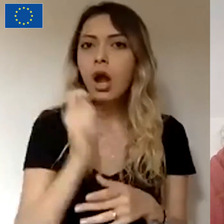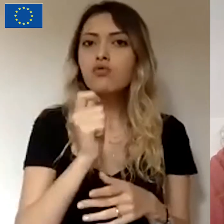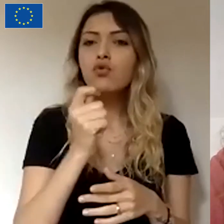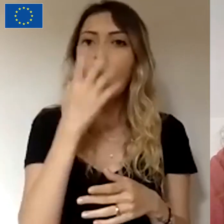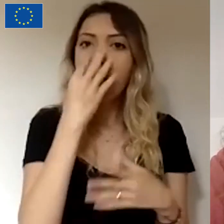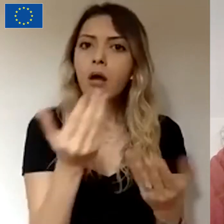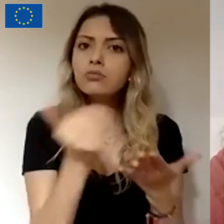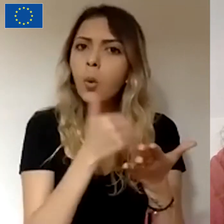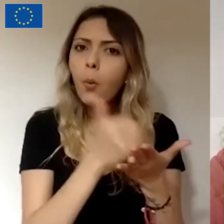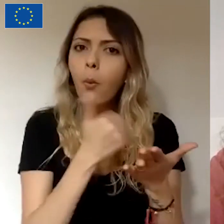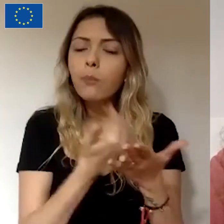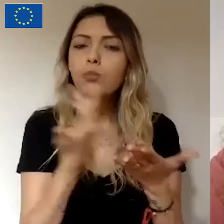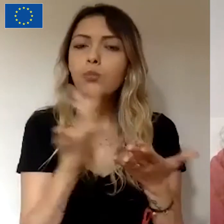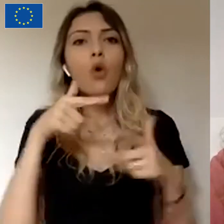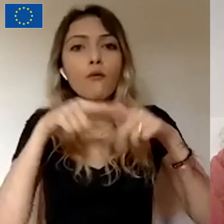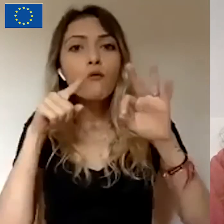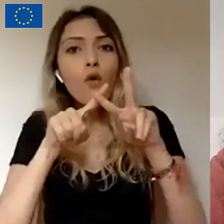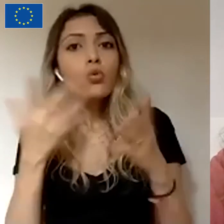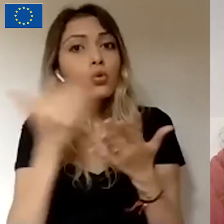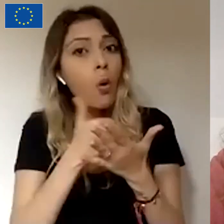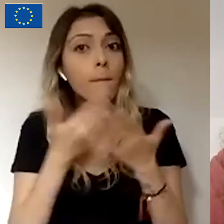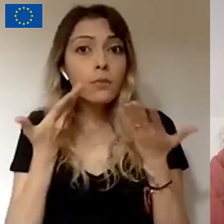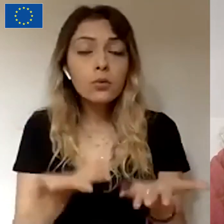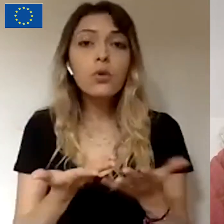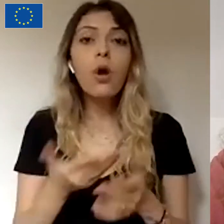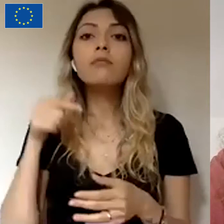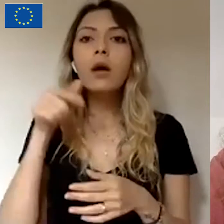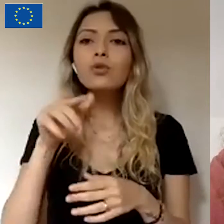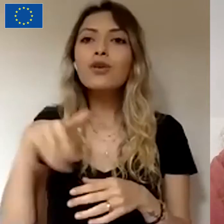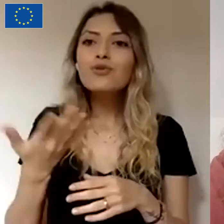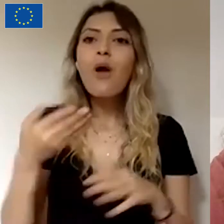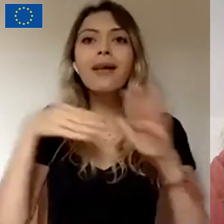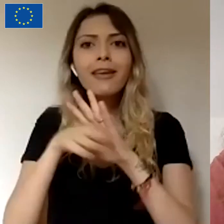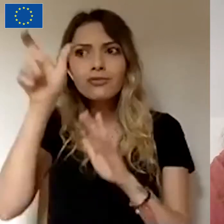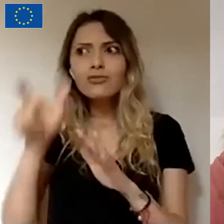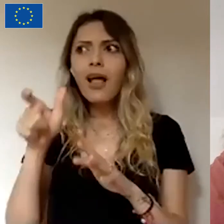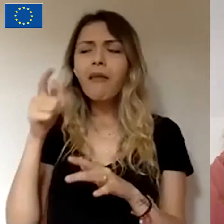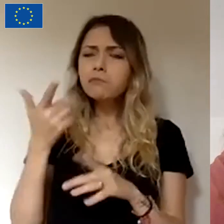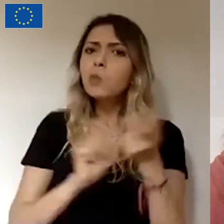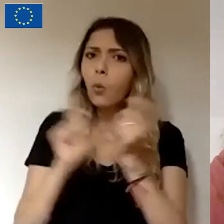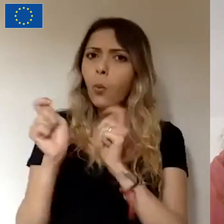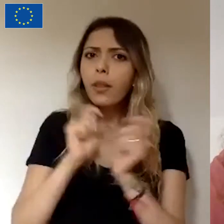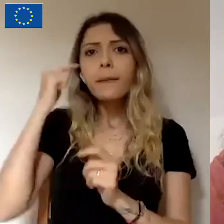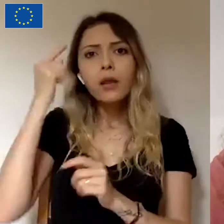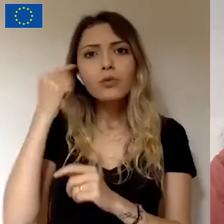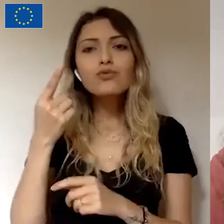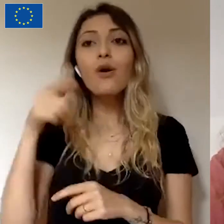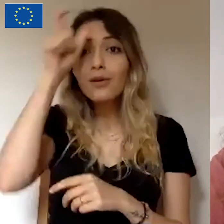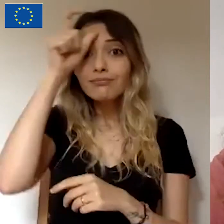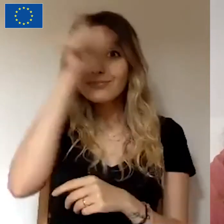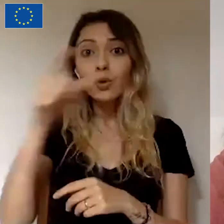Bu yöntemin girişimciler açısından da kullanabileceğini fark etmesiyle kitlesel fonlama fikrinin Türkiye'yi uyarlama